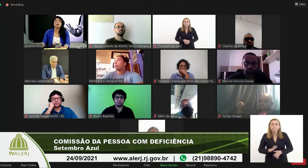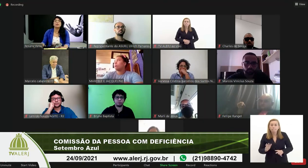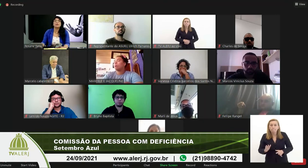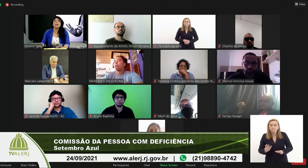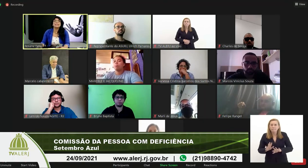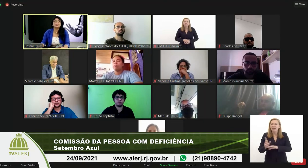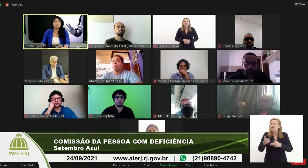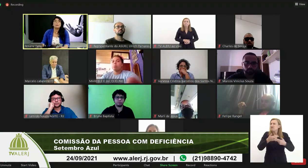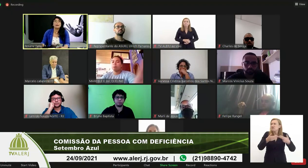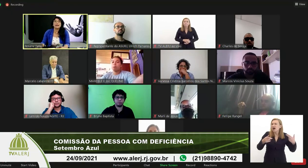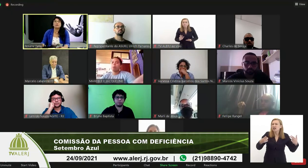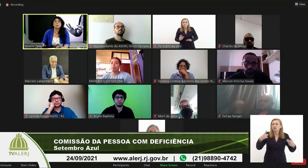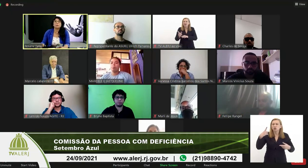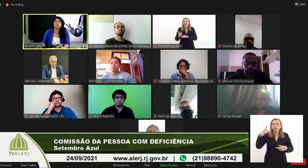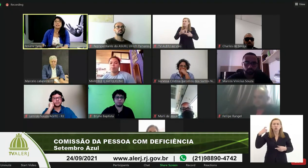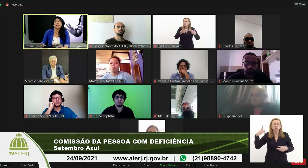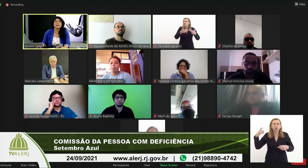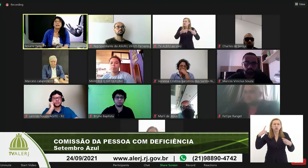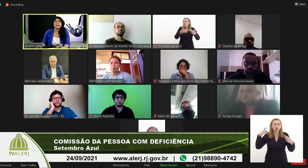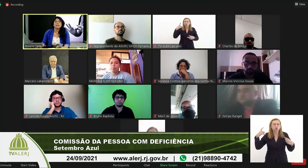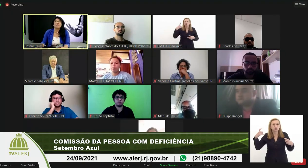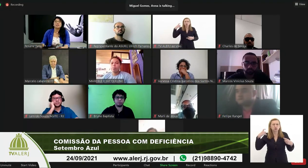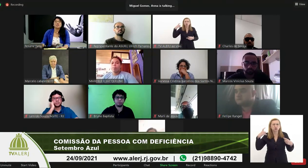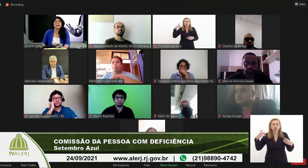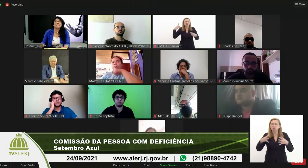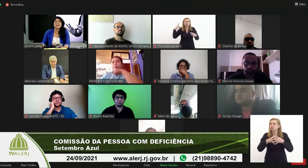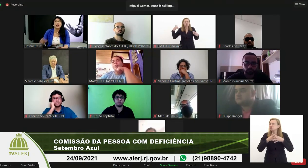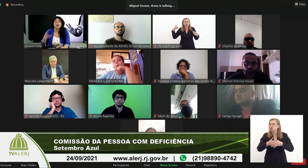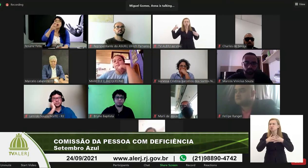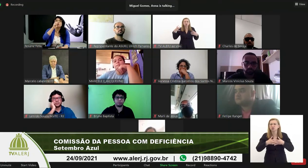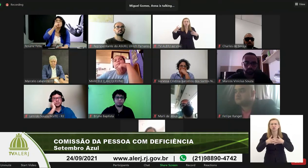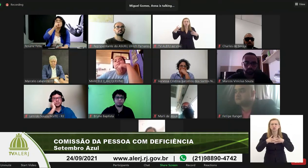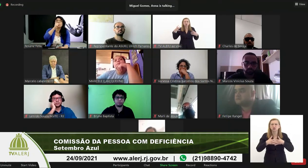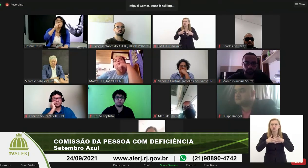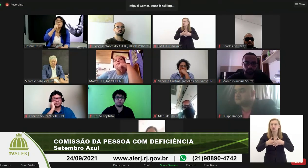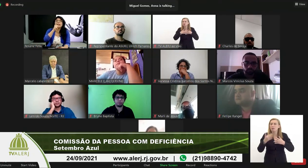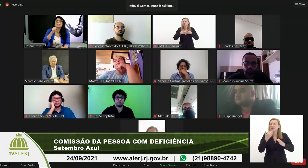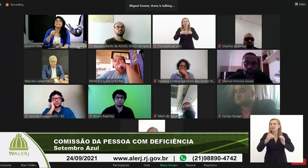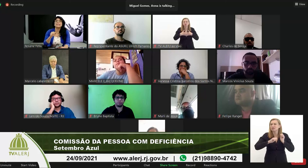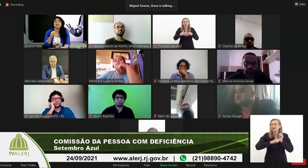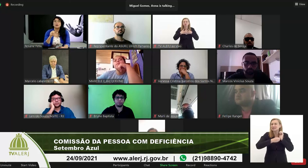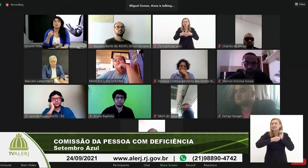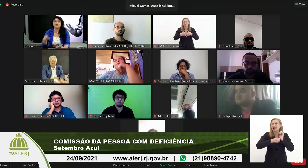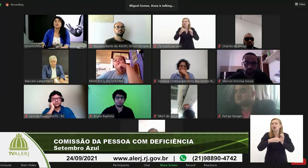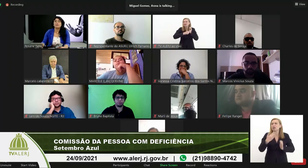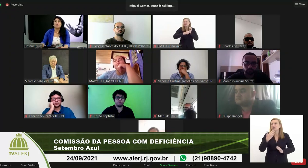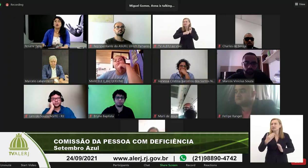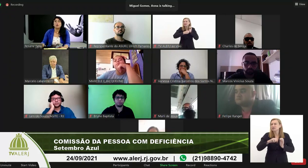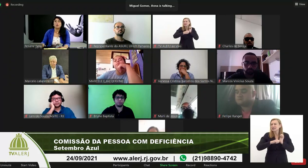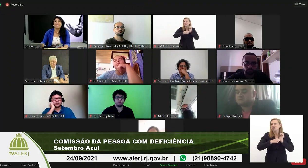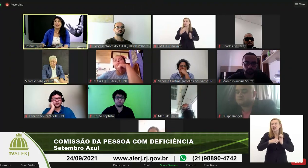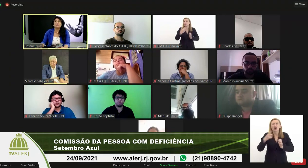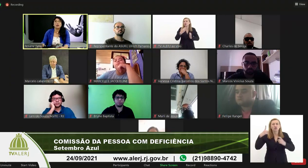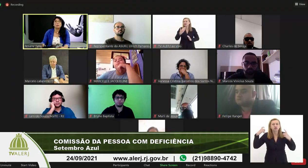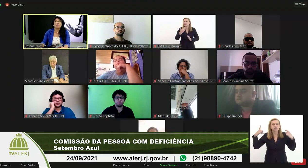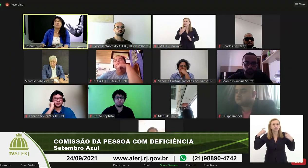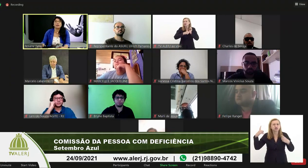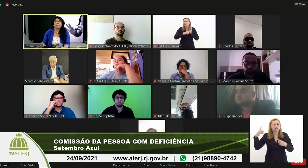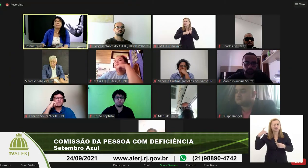microfones estão ele é esse aí esse aí é o 12 Pro não esse é o Pro eu